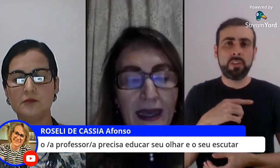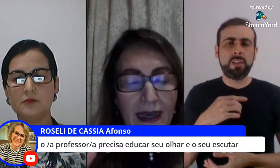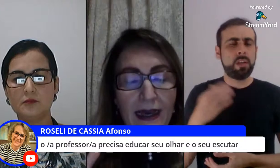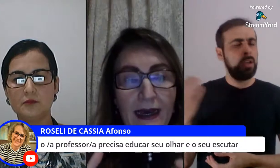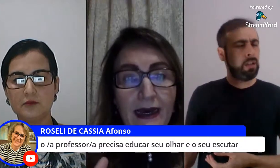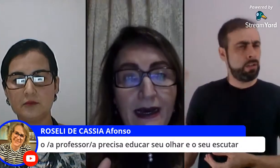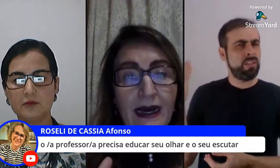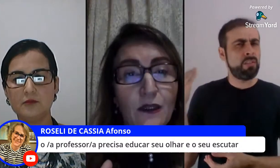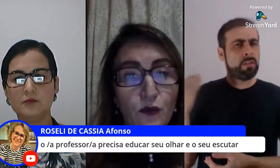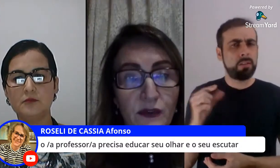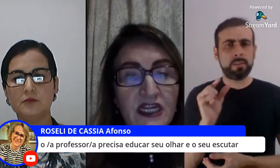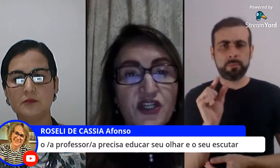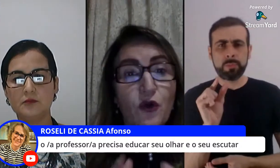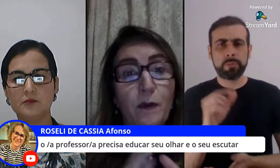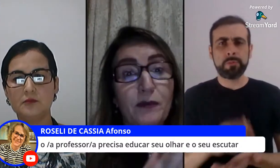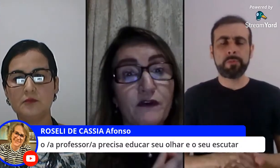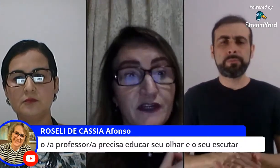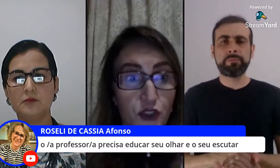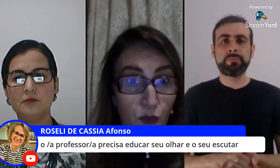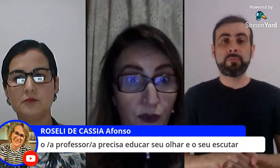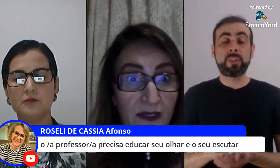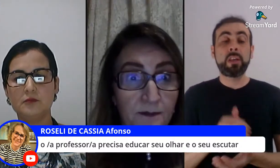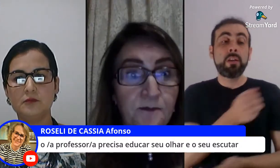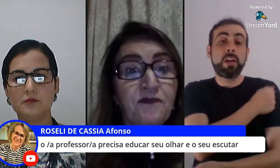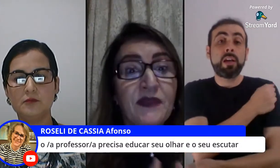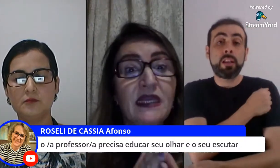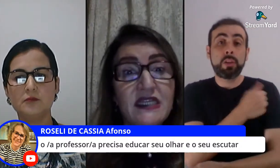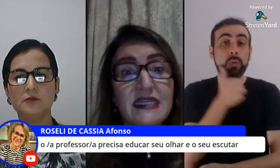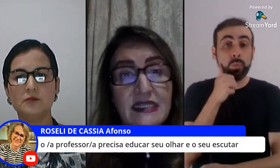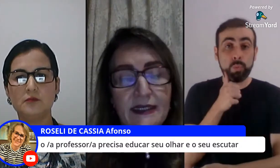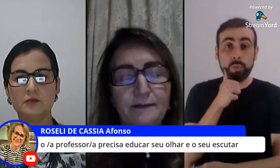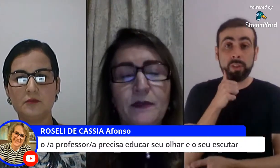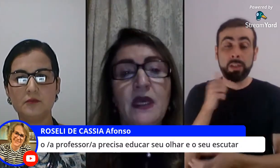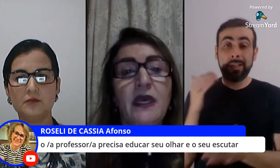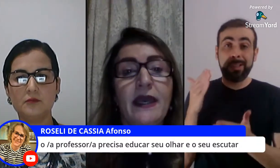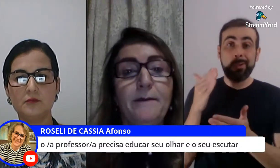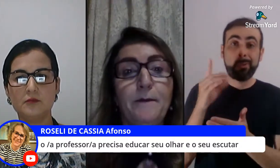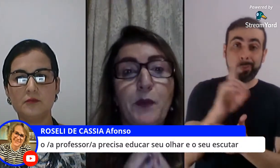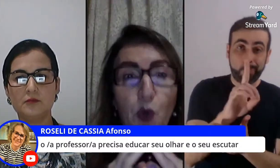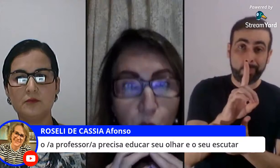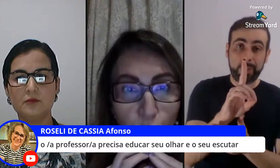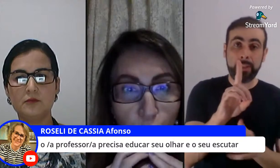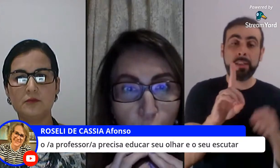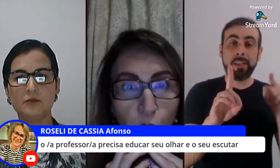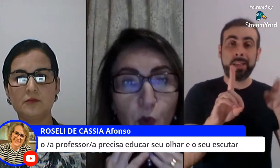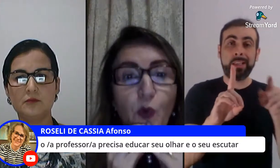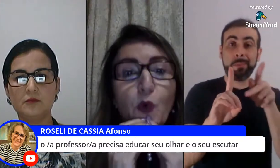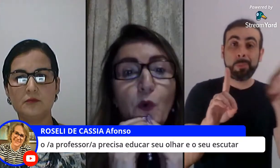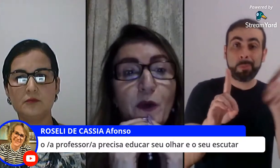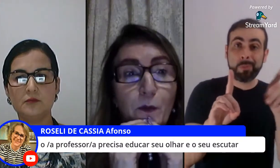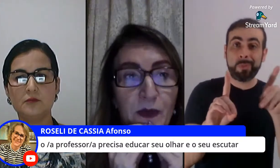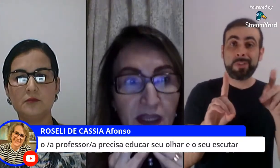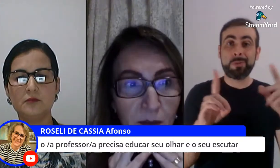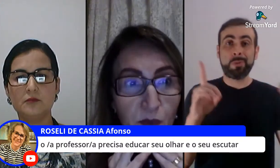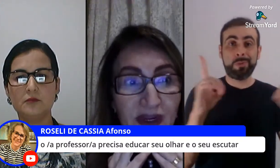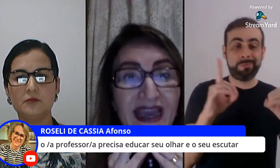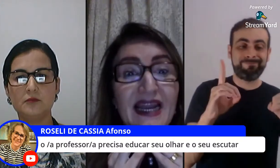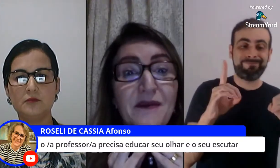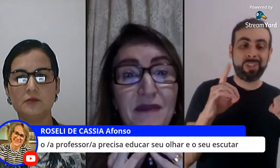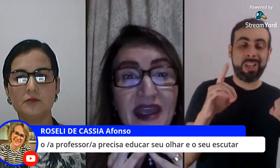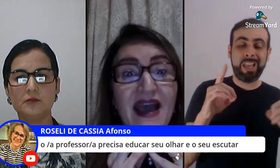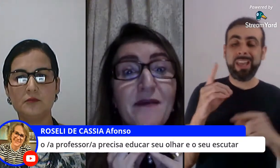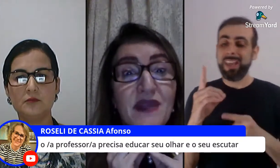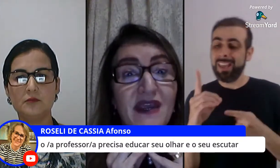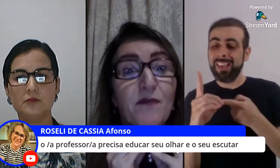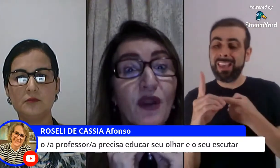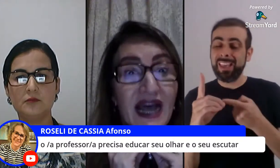de um colega recentemente é a aluna chegou para a professora e disse assim pro